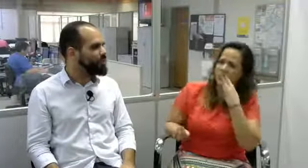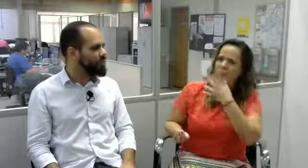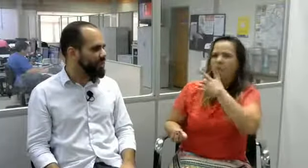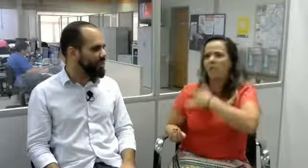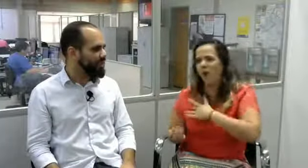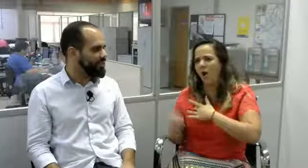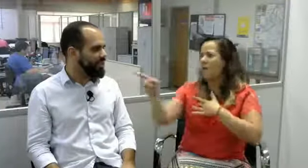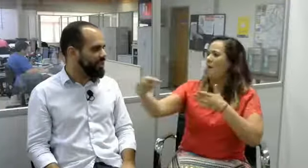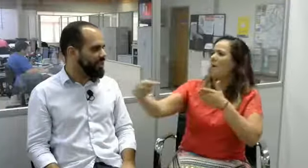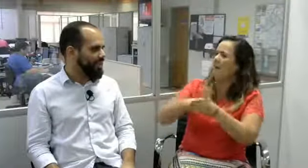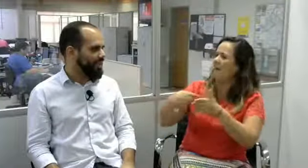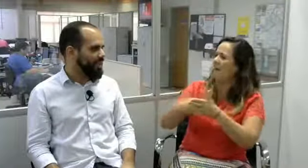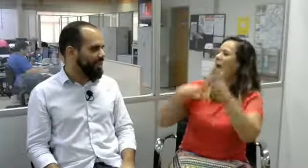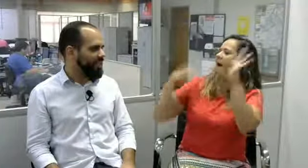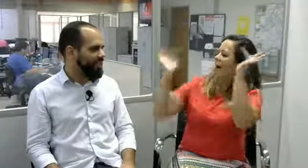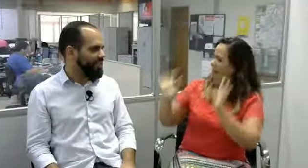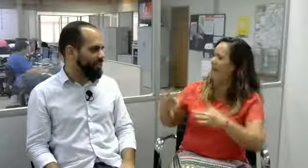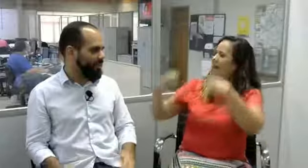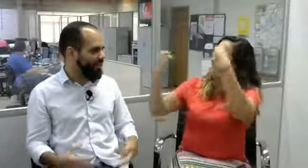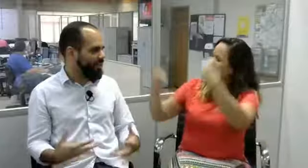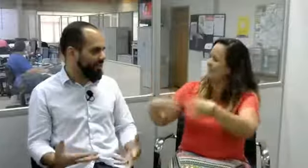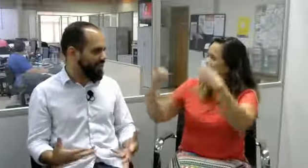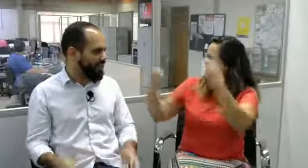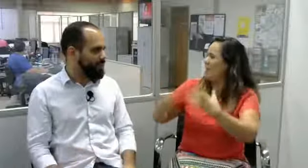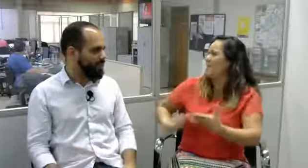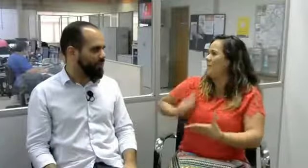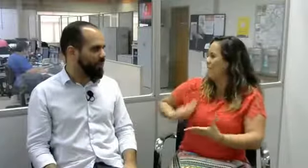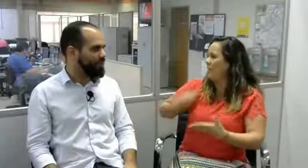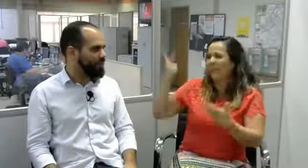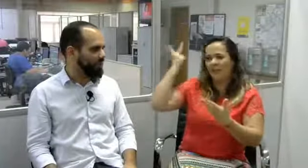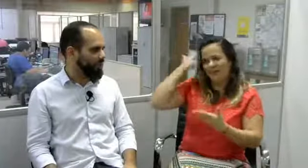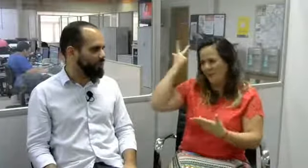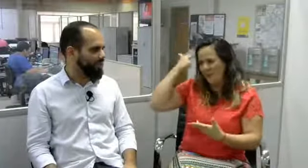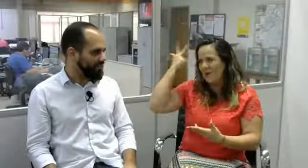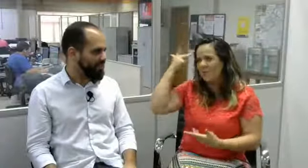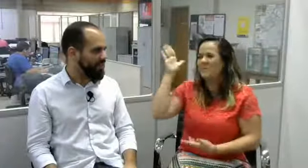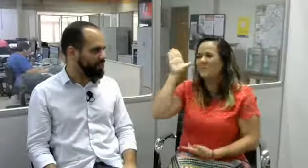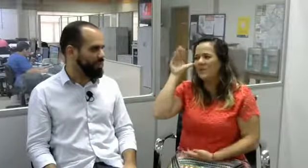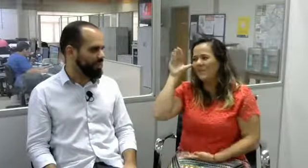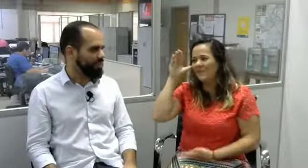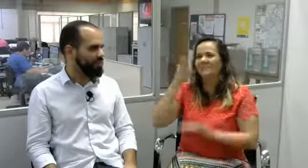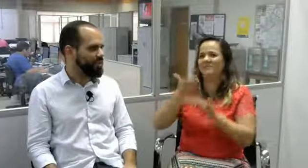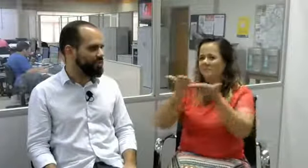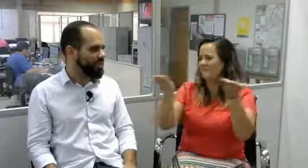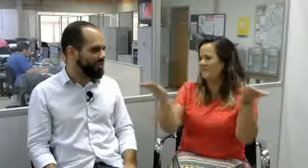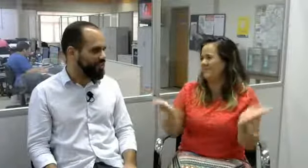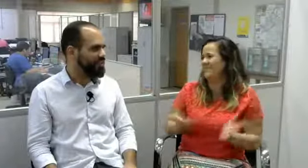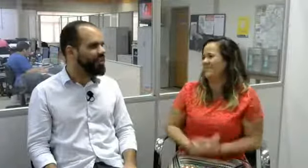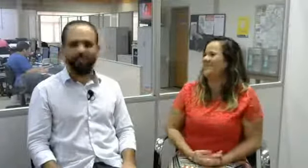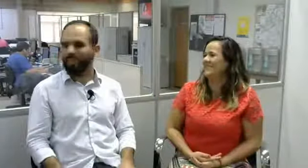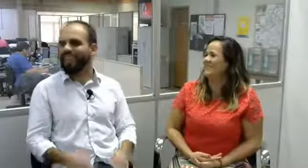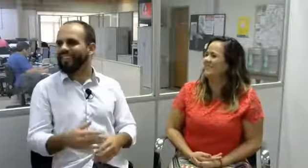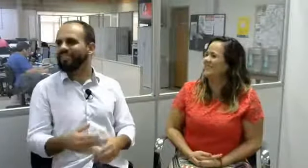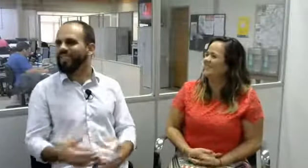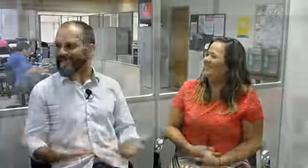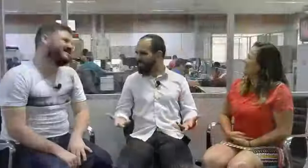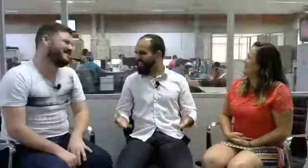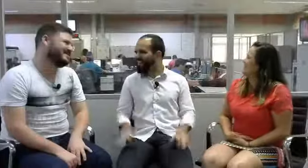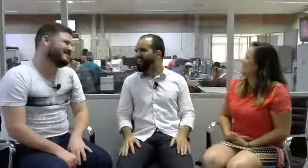feliz de poder ter essa oportunidade de falar sobre a vida e sobre a questão da surdez. Obrigado. Também agradeço.